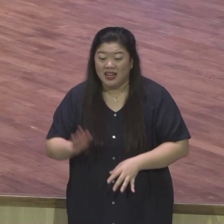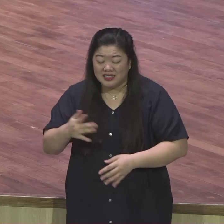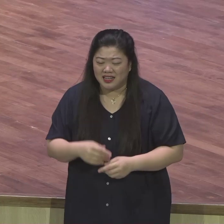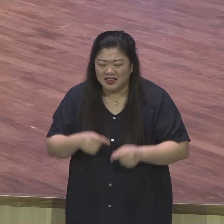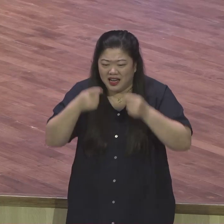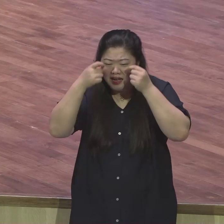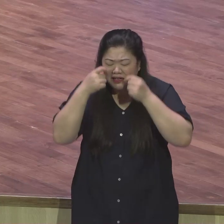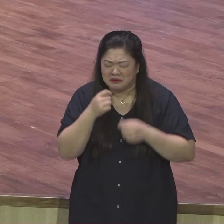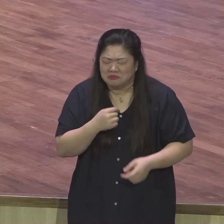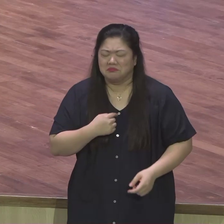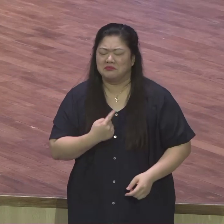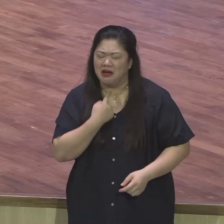들렸다고 그랬어요.